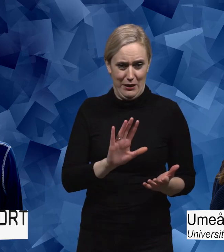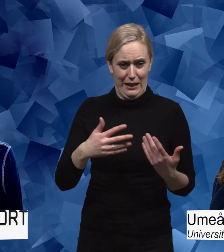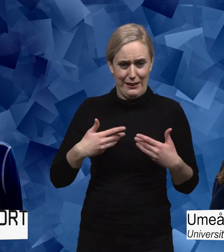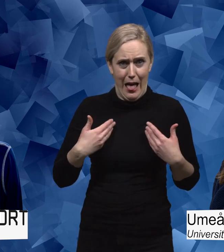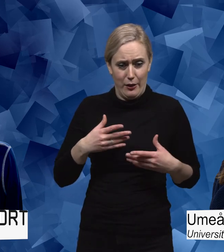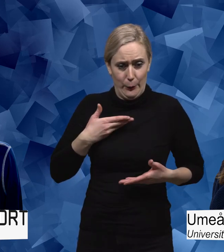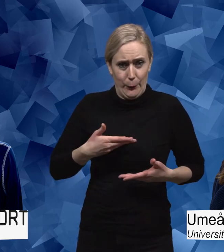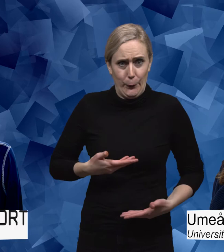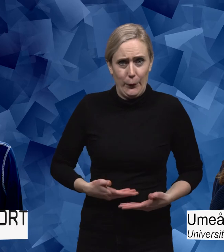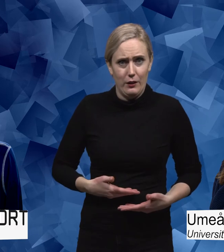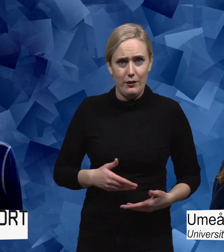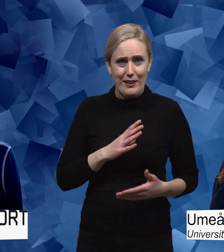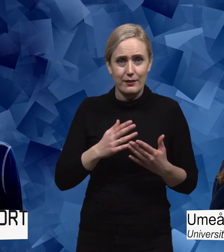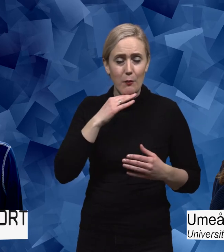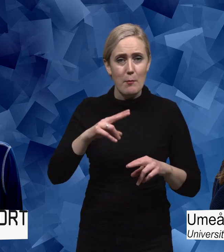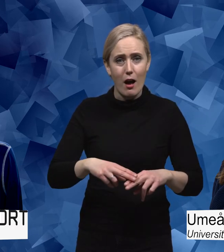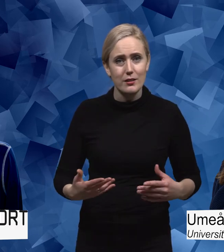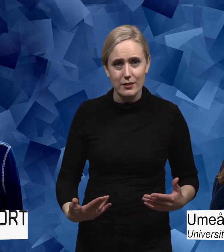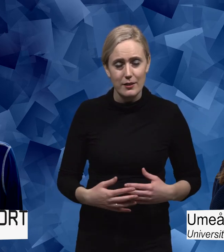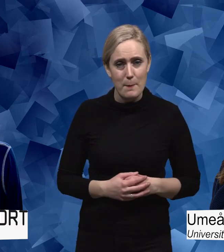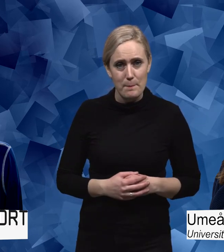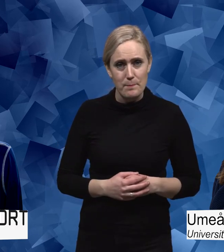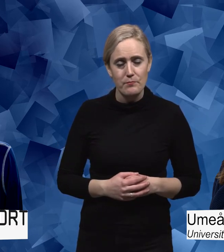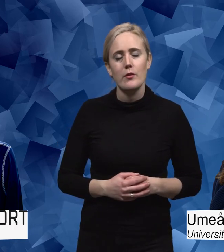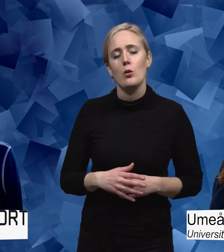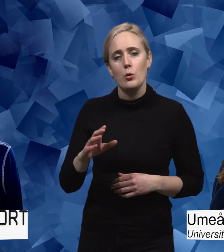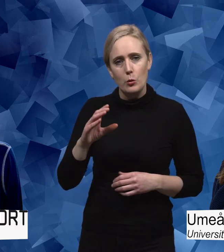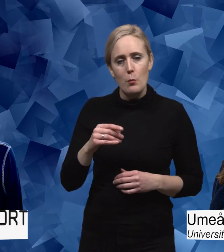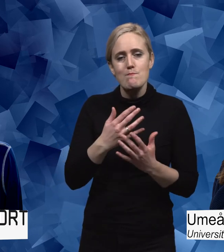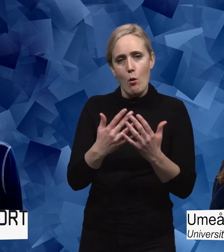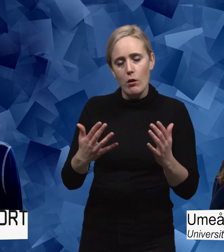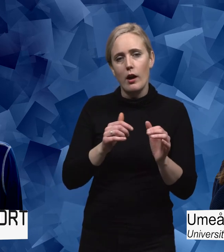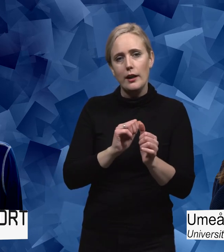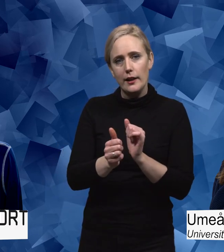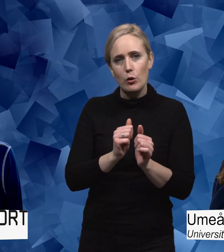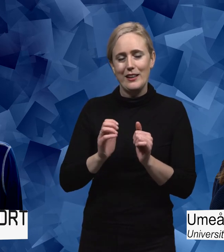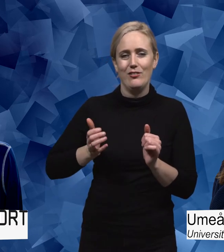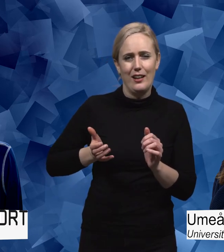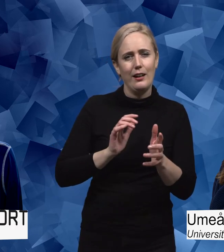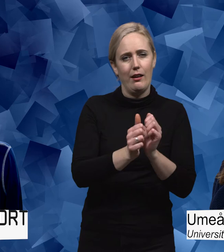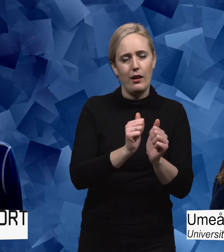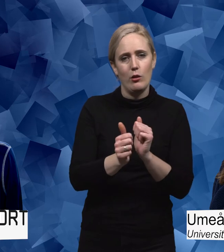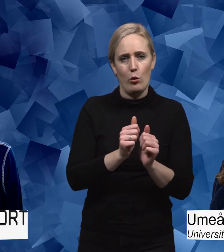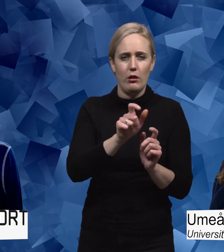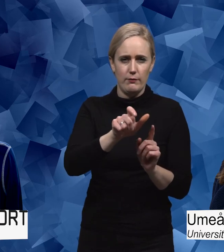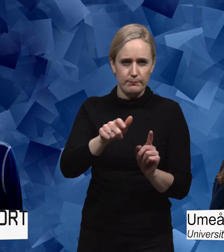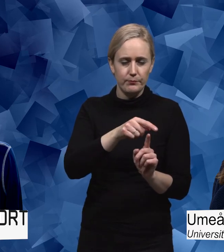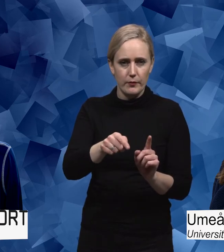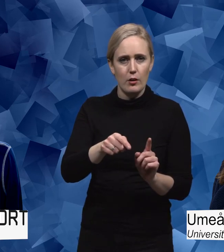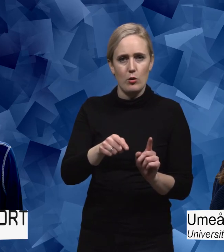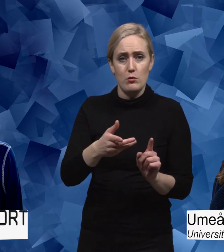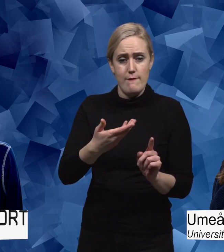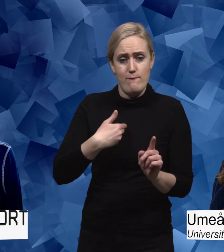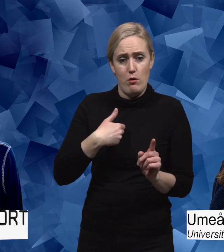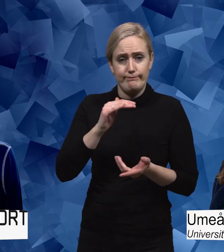kläder för de var för små. Och där finns det en här också, där många kvinnliga idrotter också får